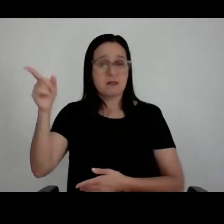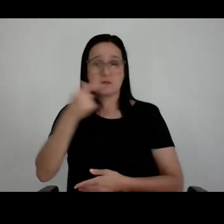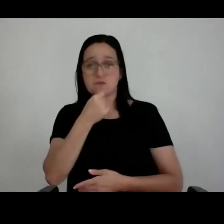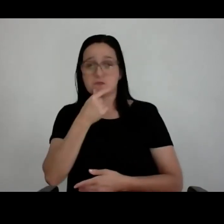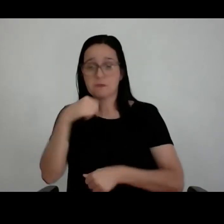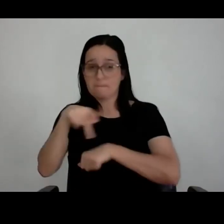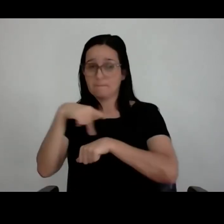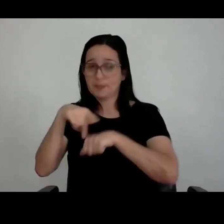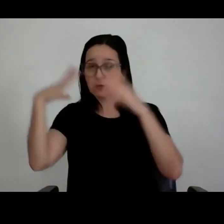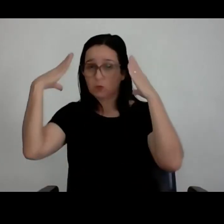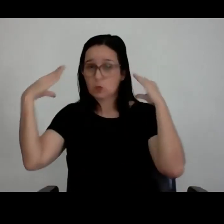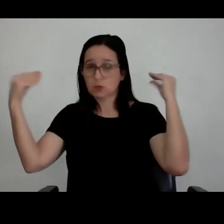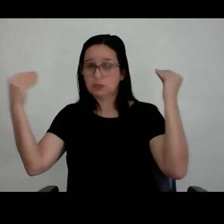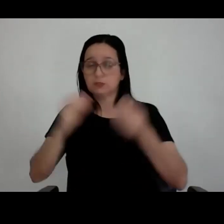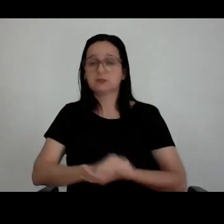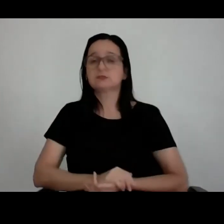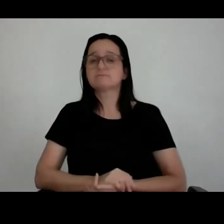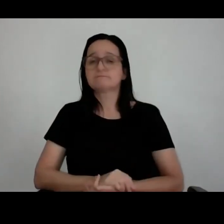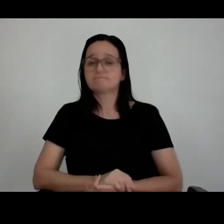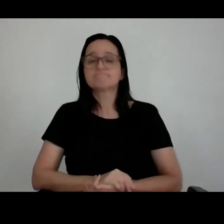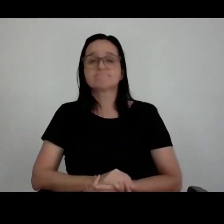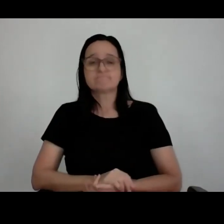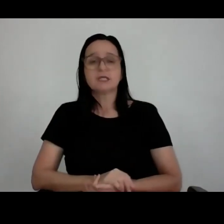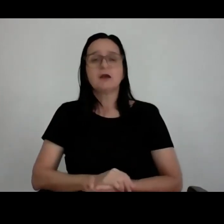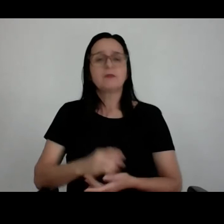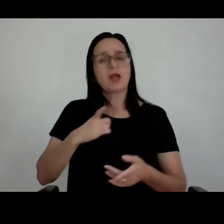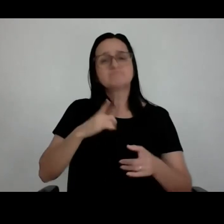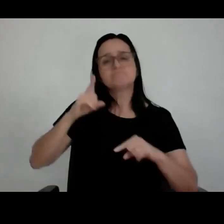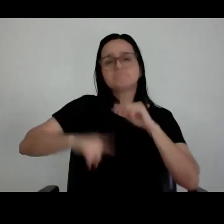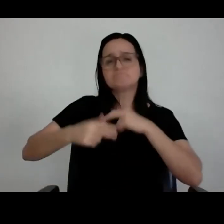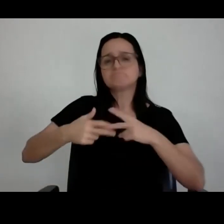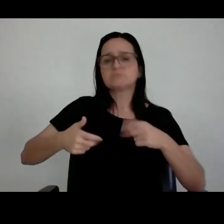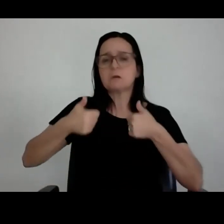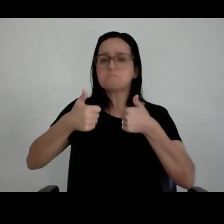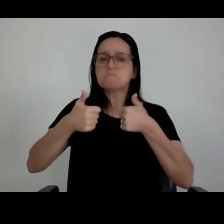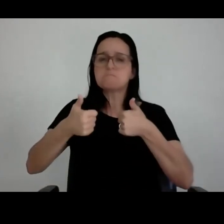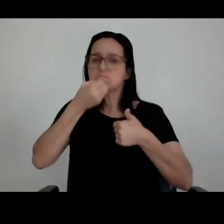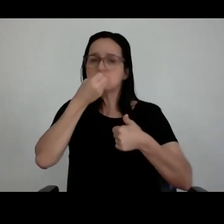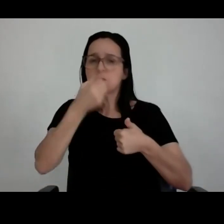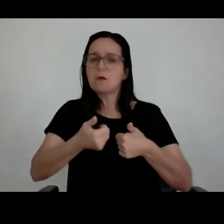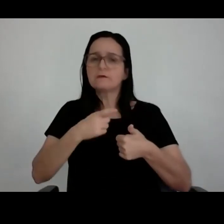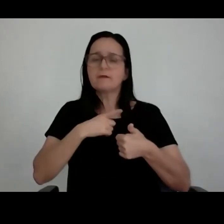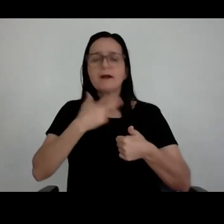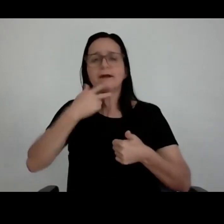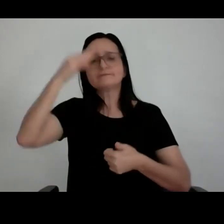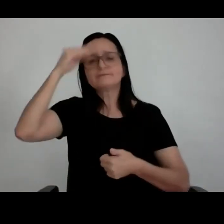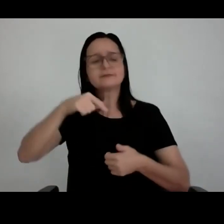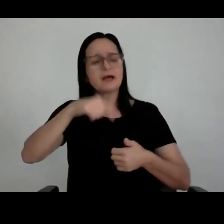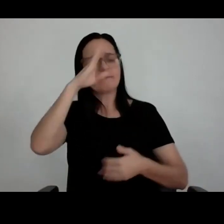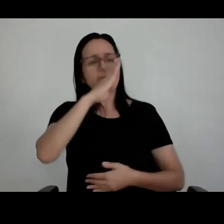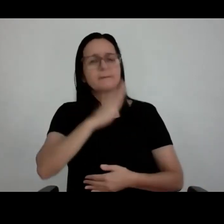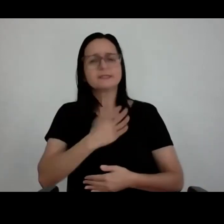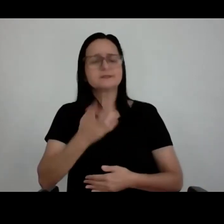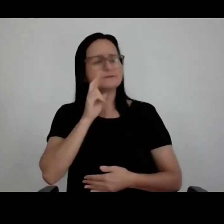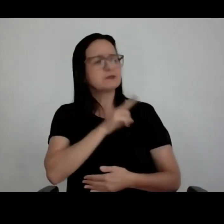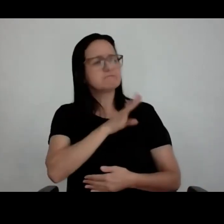ou seja, um rigor de qualidade, um equipamento técnico, um rigor de qualidade muito grande, e ele trouxe isso. Ele estava trabalhando no Brasil e impressionado